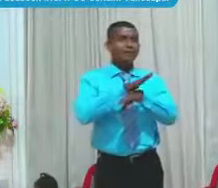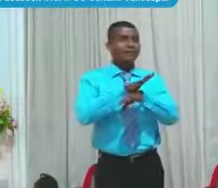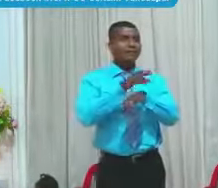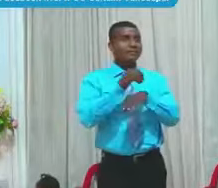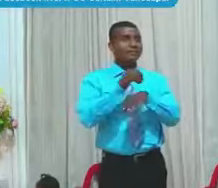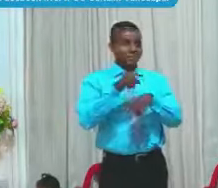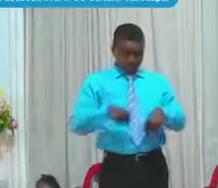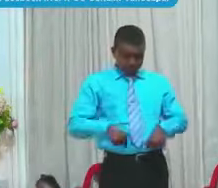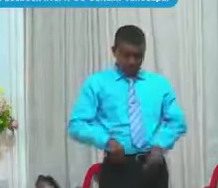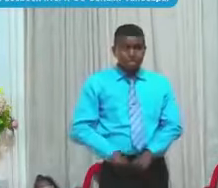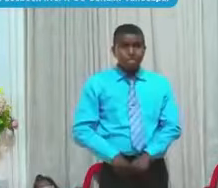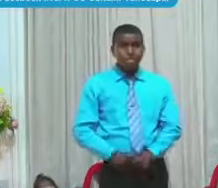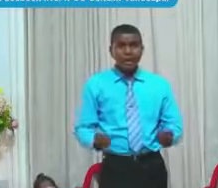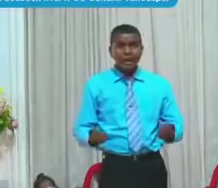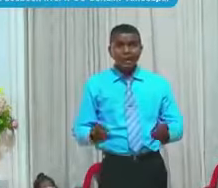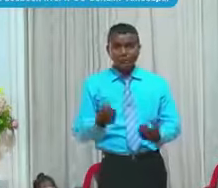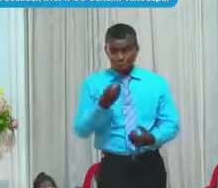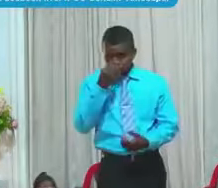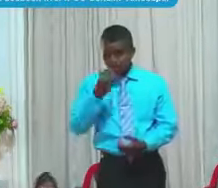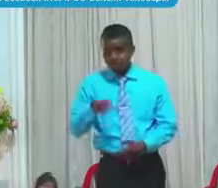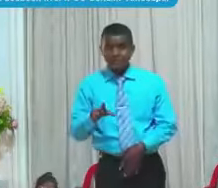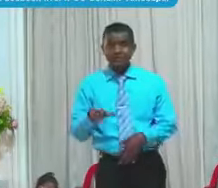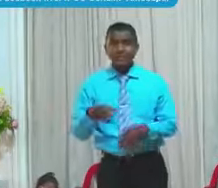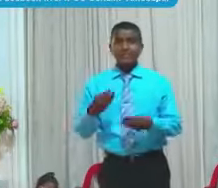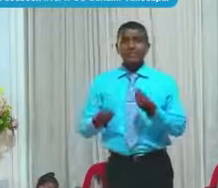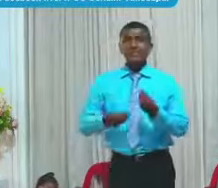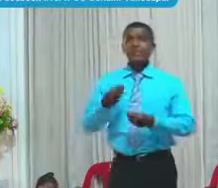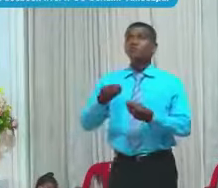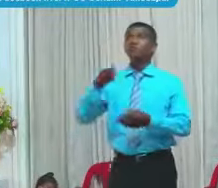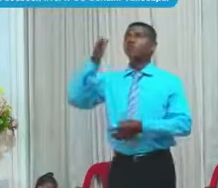dañaron Así que no servían Y que hizo El Señor